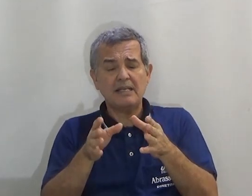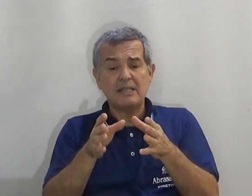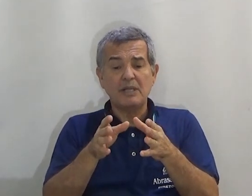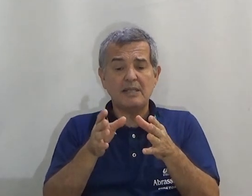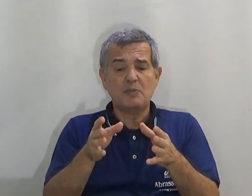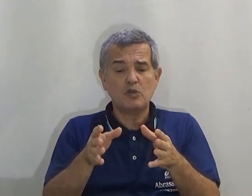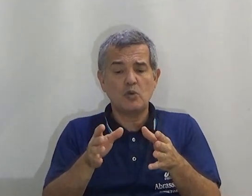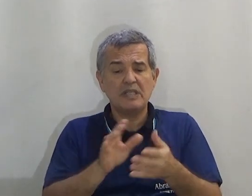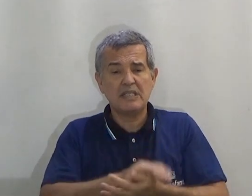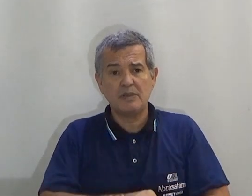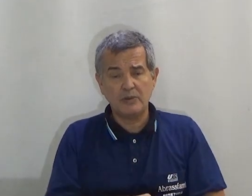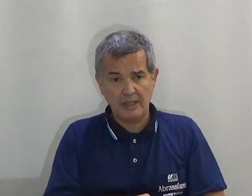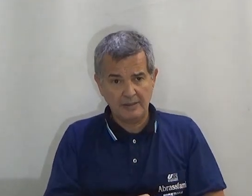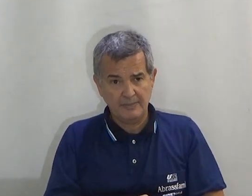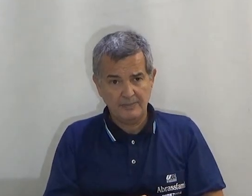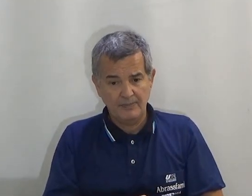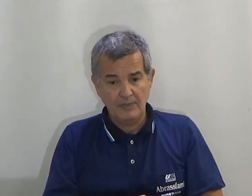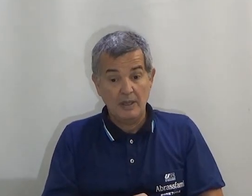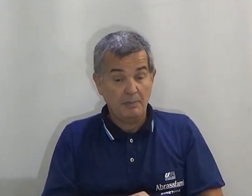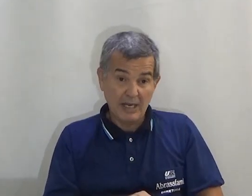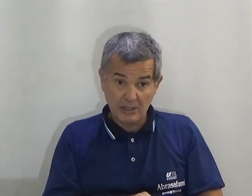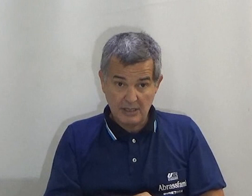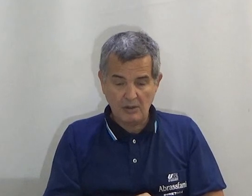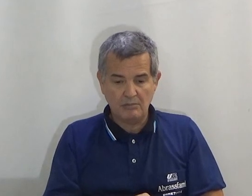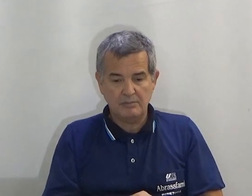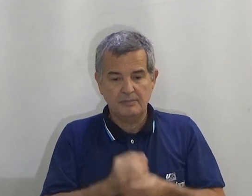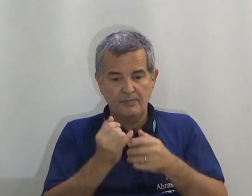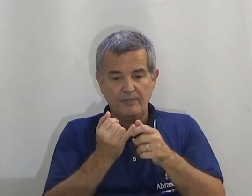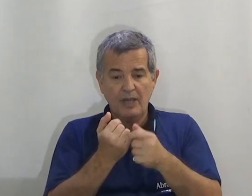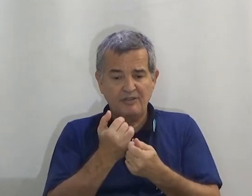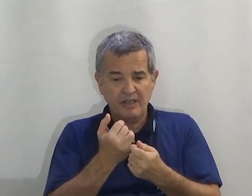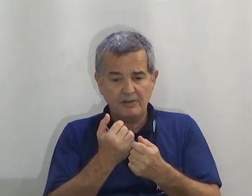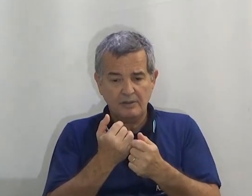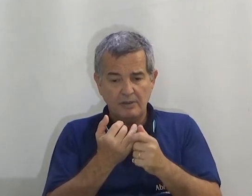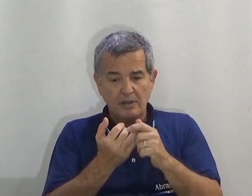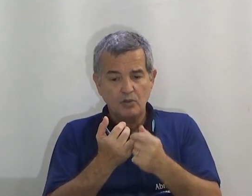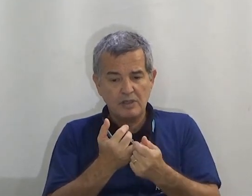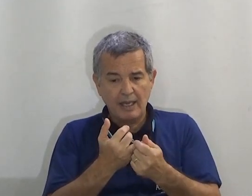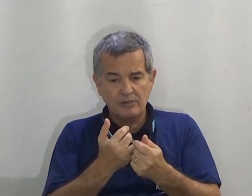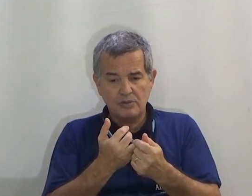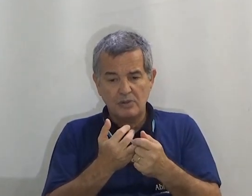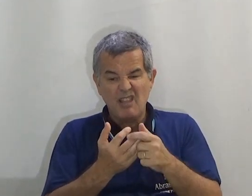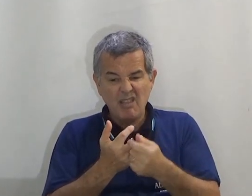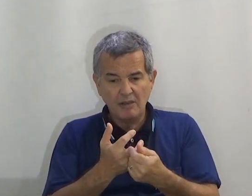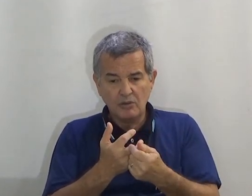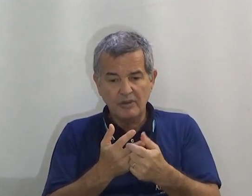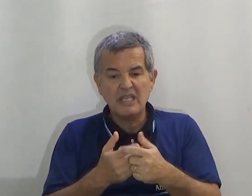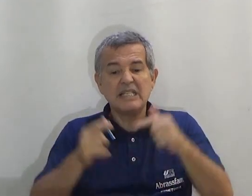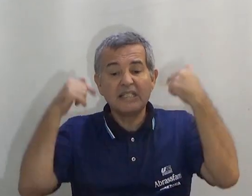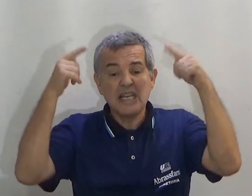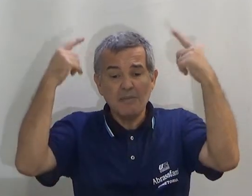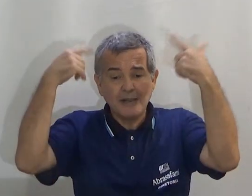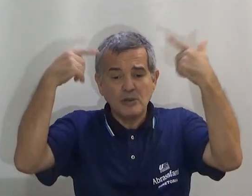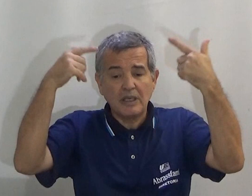representação dessas pessoas em cima do trem? Preste atenção. Na frente. Nos lados. Dentro.